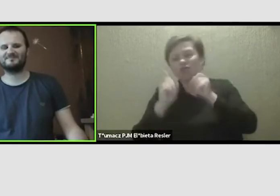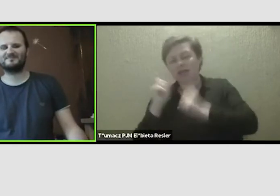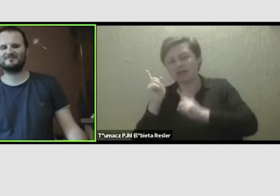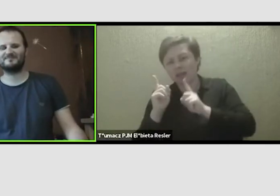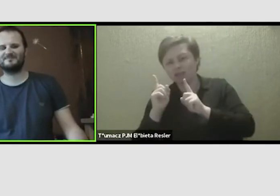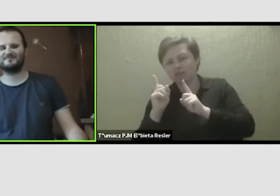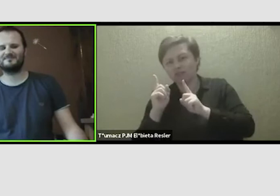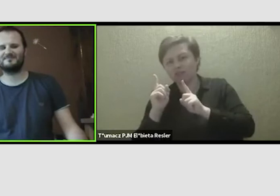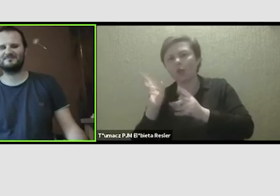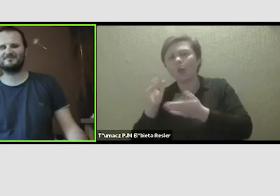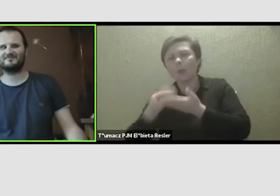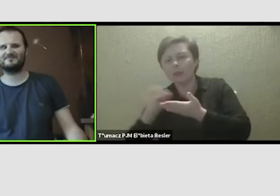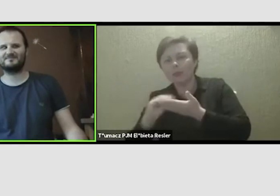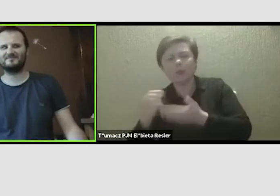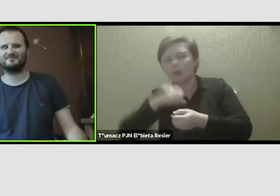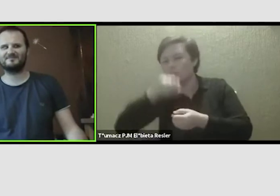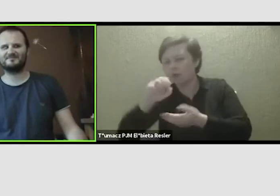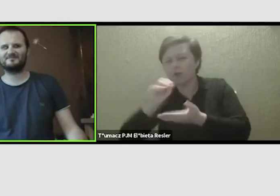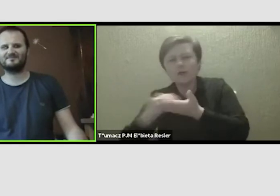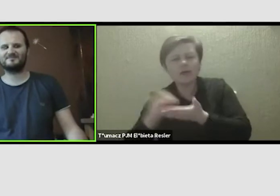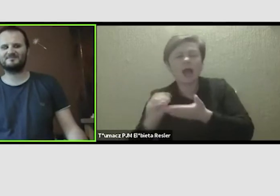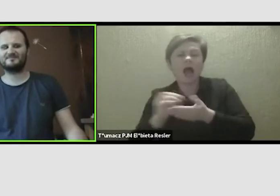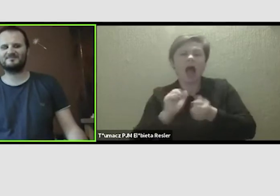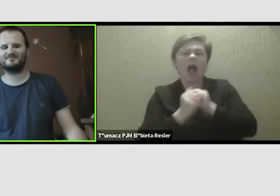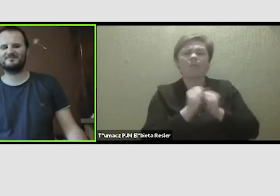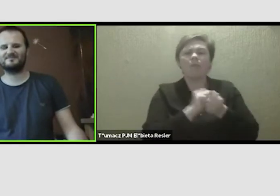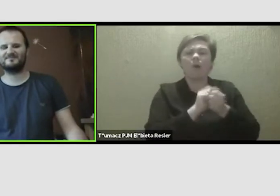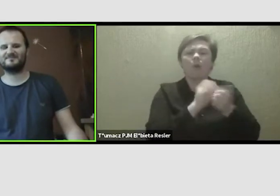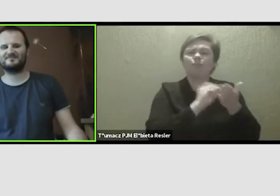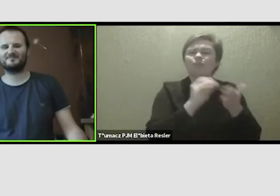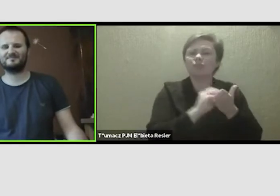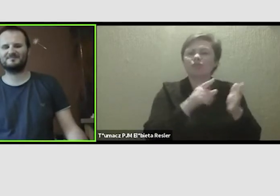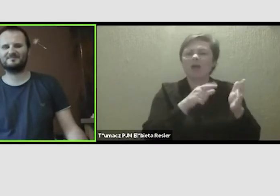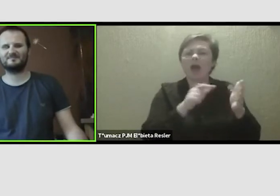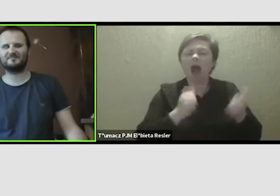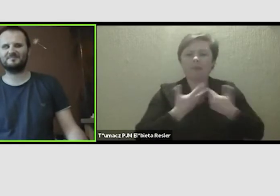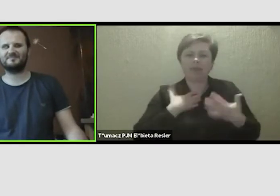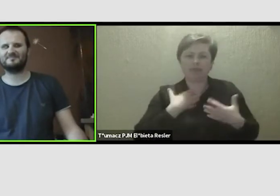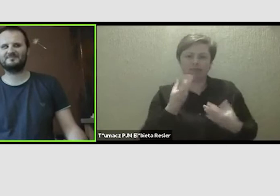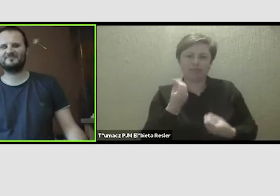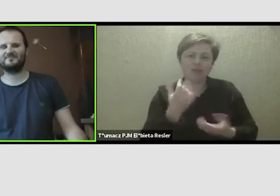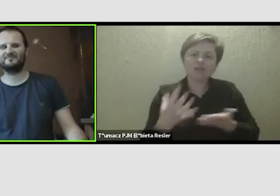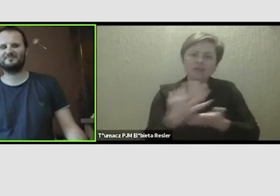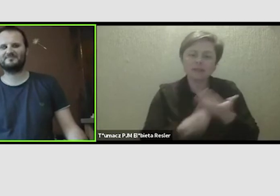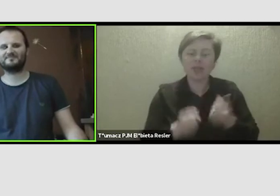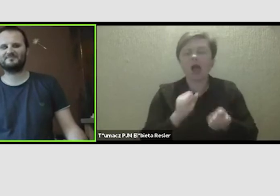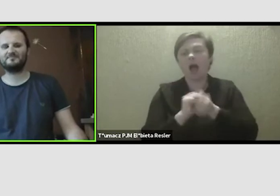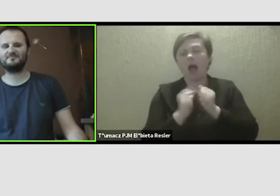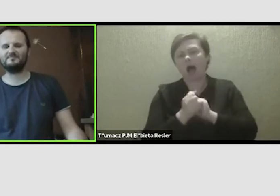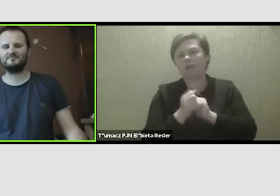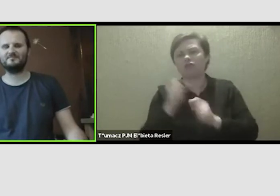nie wiem, pisze, uwielbia pisać, a czasami kimś kto pisze po to, żeby mieć z tego pieniądze, a czasami kimś kto